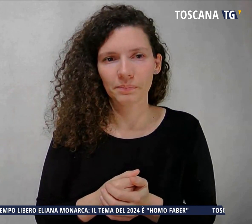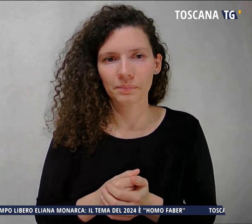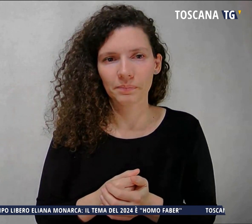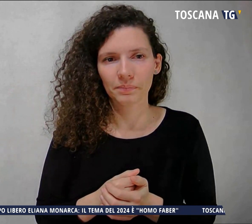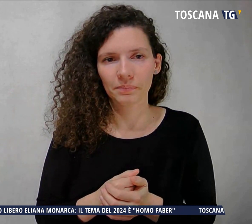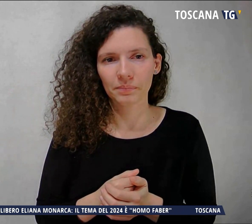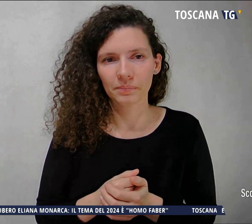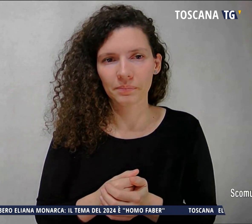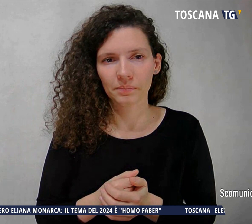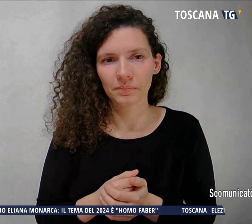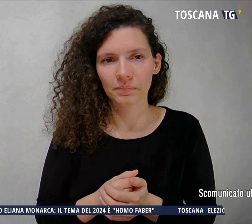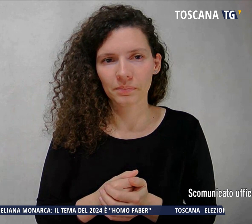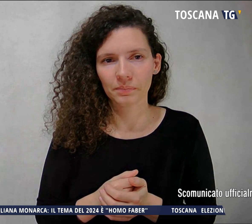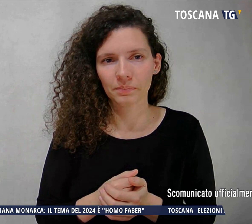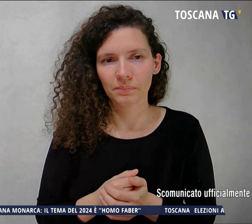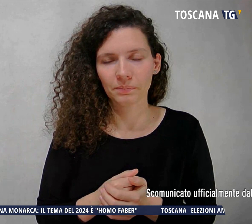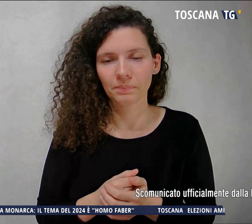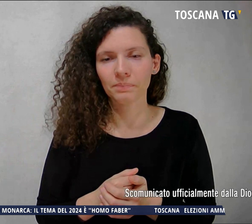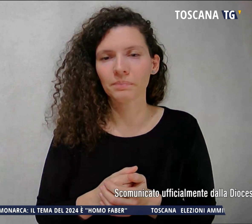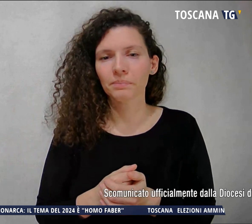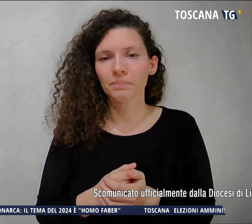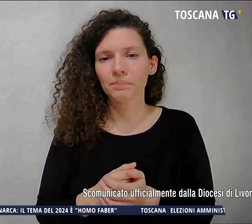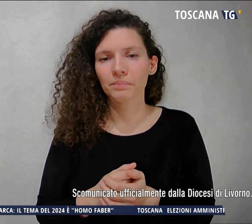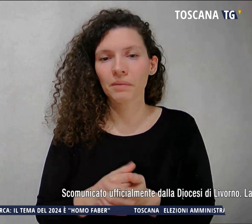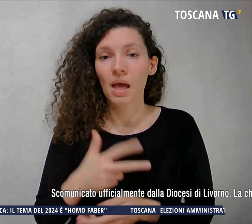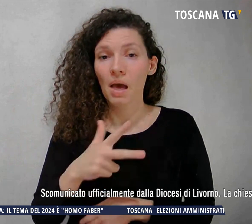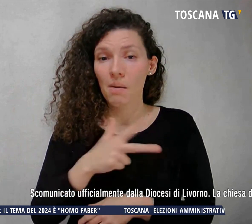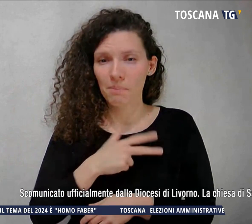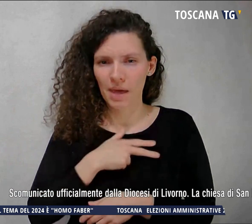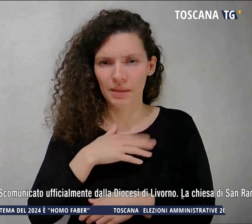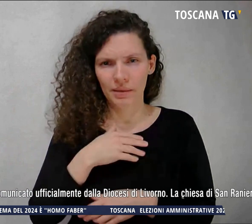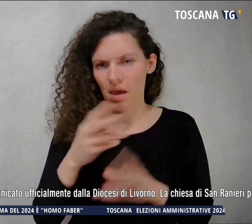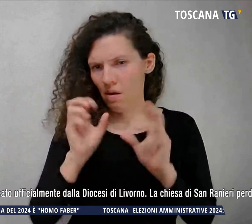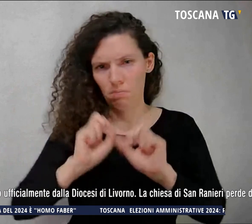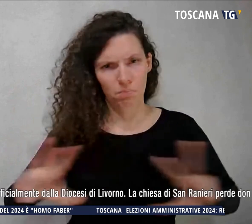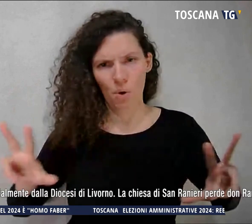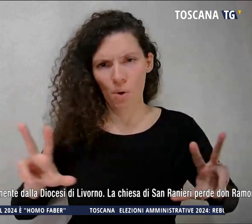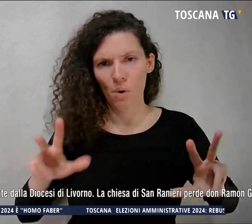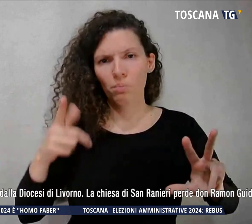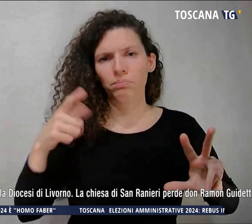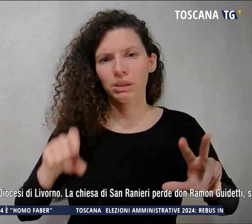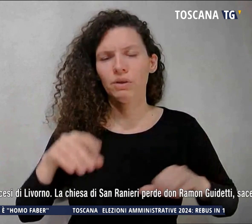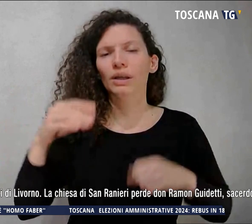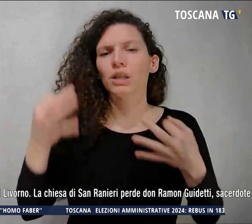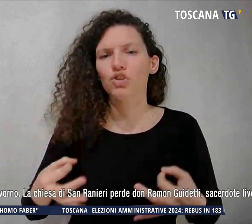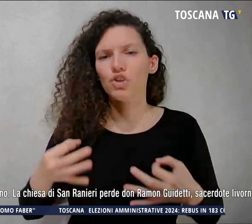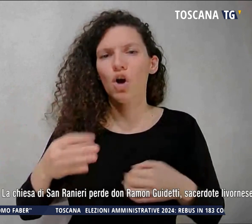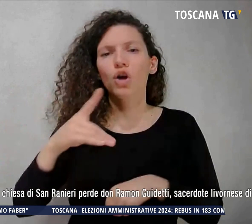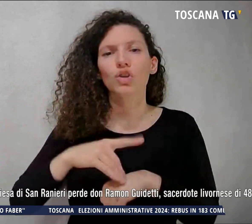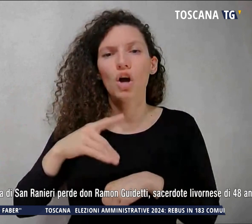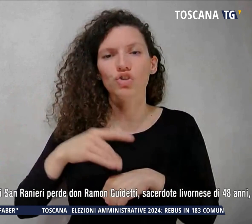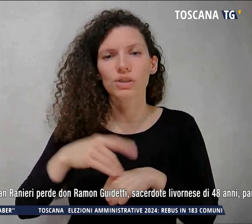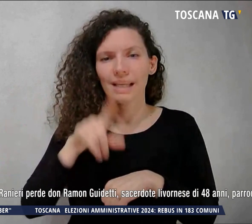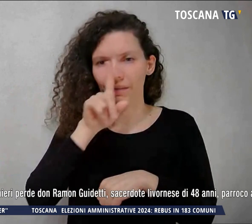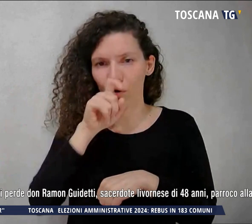Scomunicato ufficialmente dalla diocesi di Livorno, così la chiesa di San Ranieri